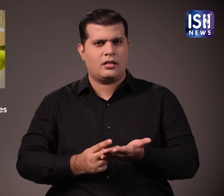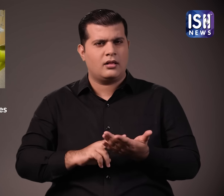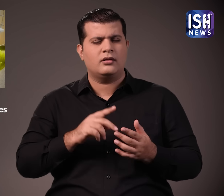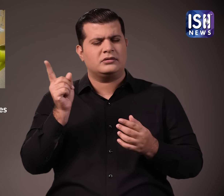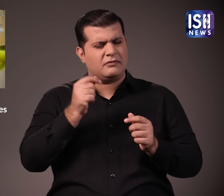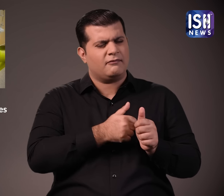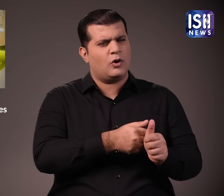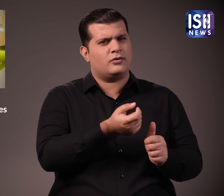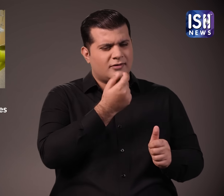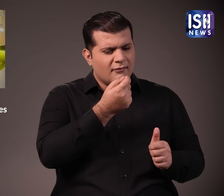थी